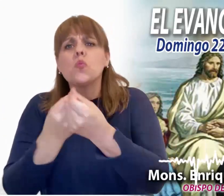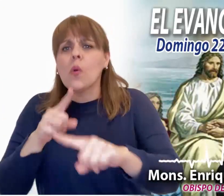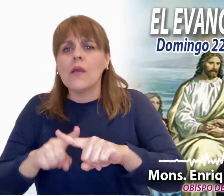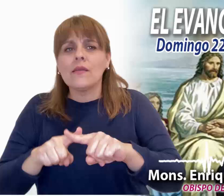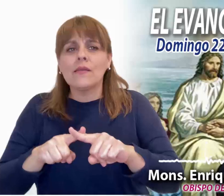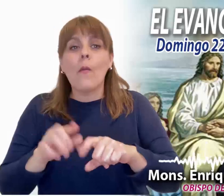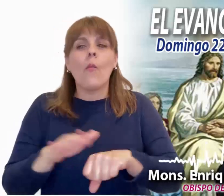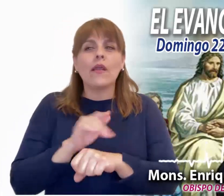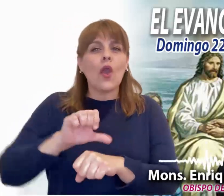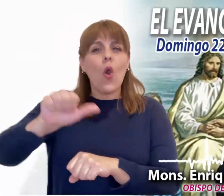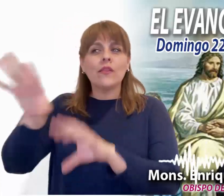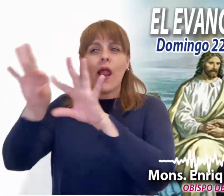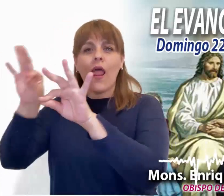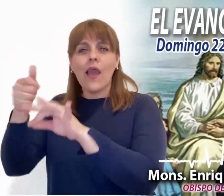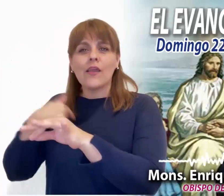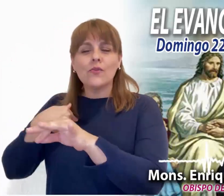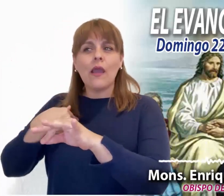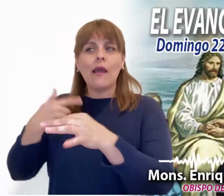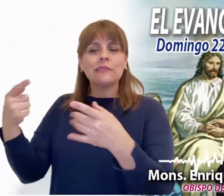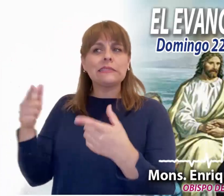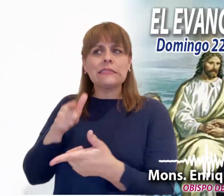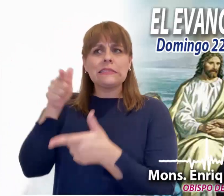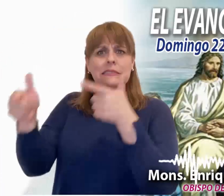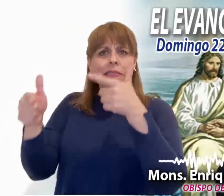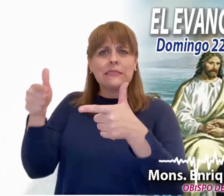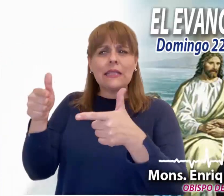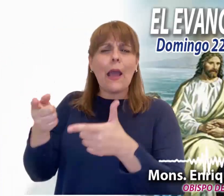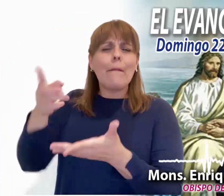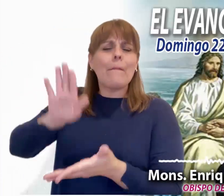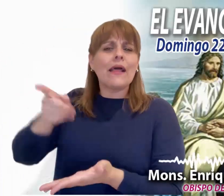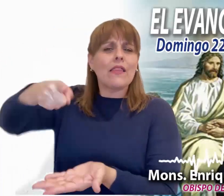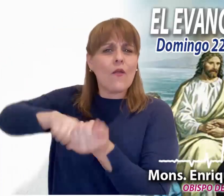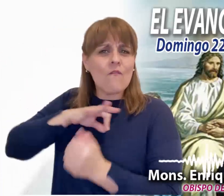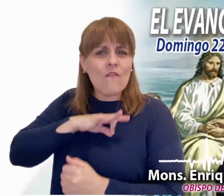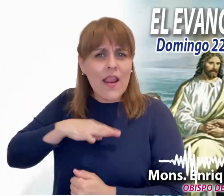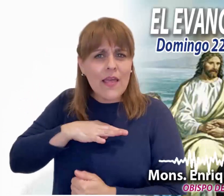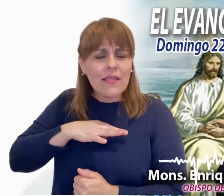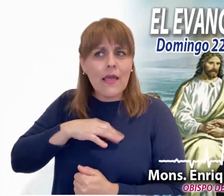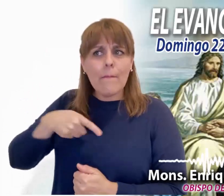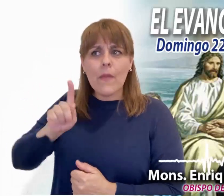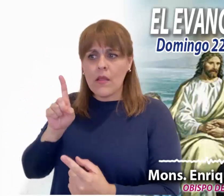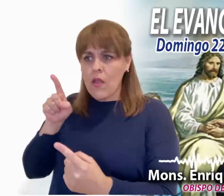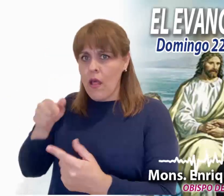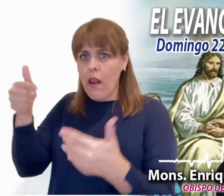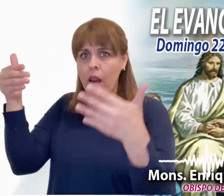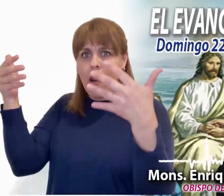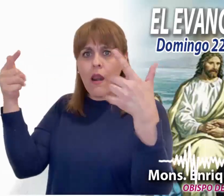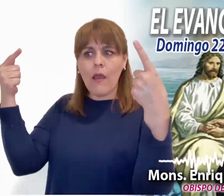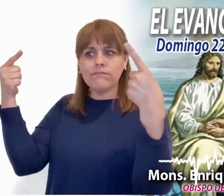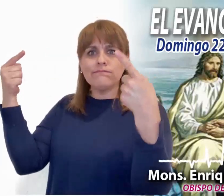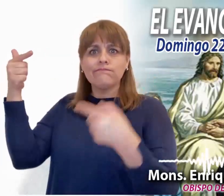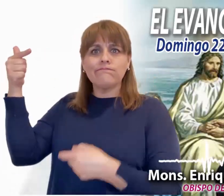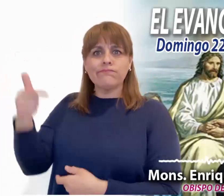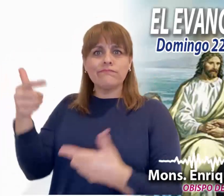regresamos desahuciados de aquellas quimeras. Hemos buscado en muchos lugares que nos prometían felicidad y al final